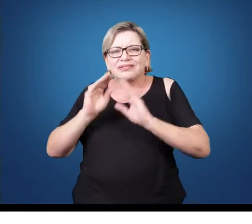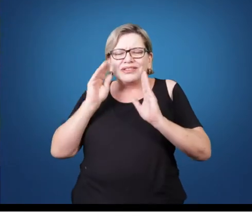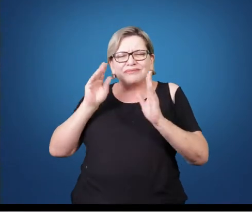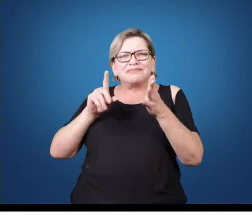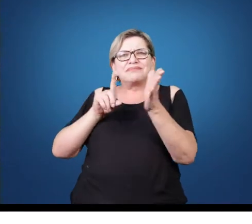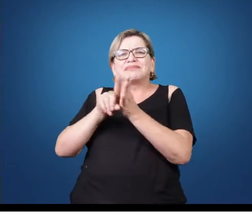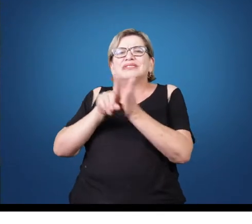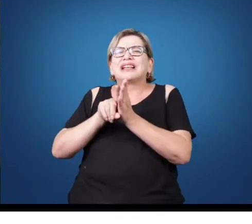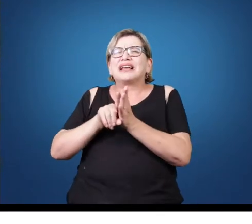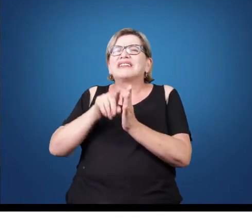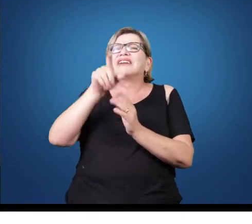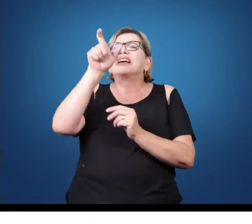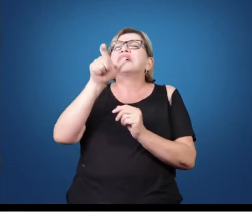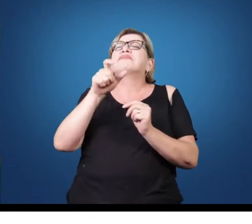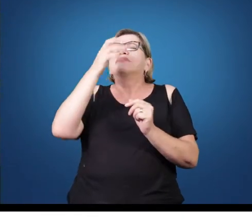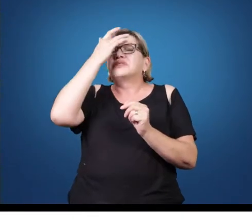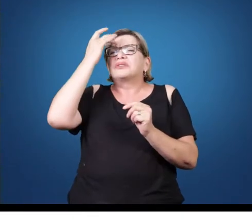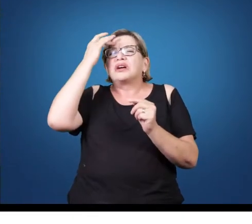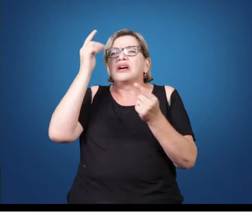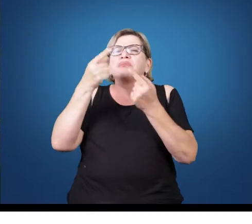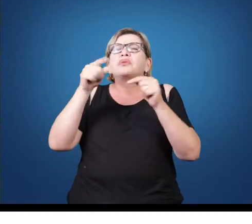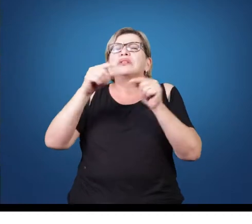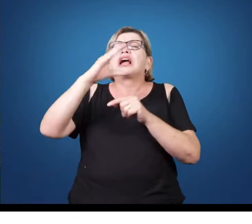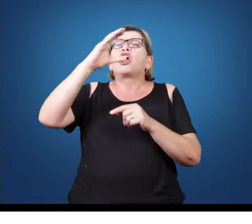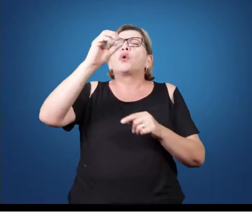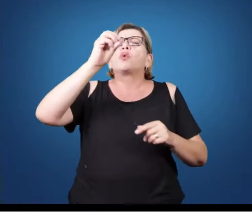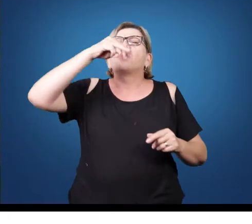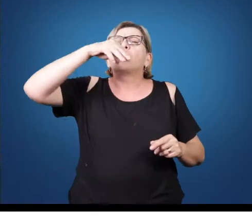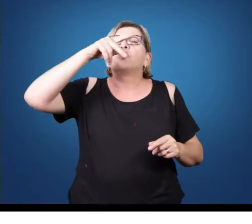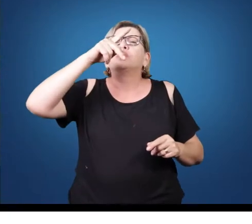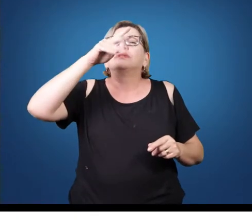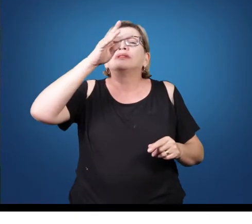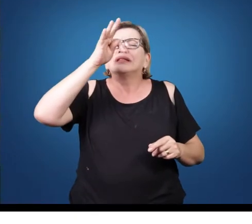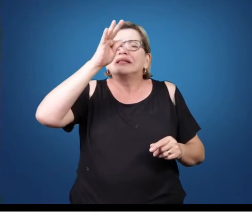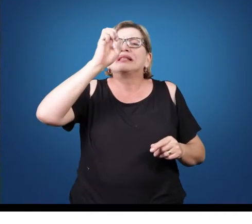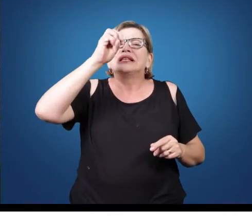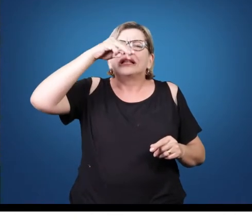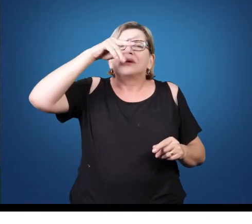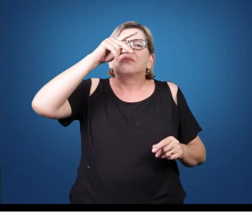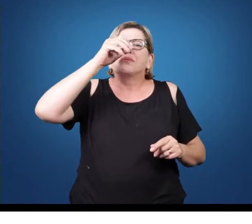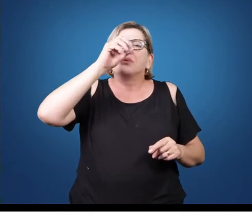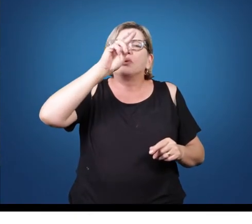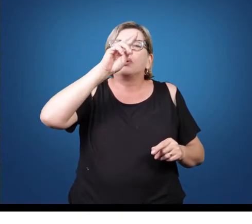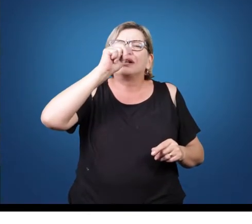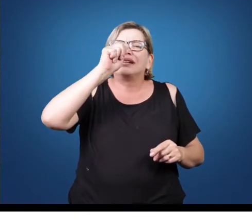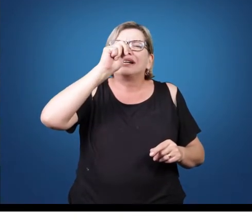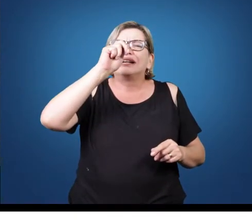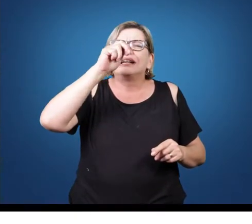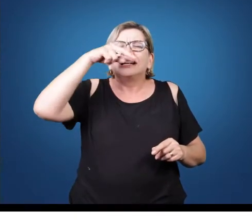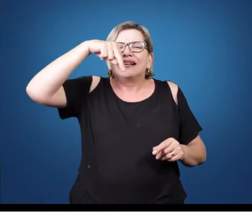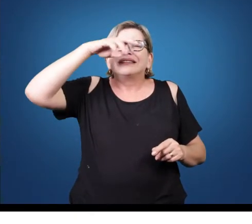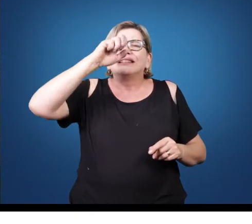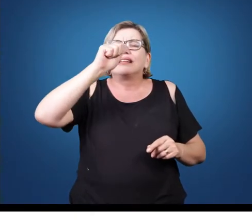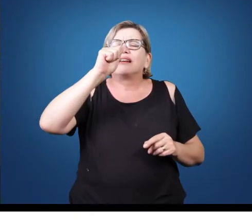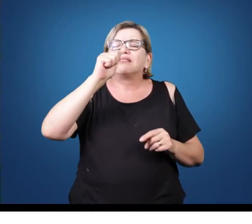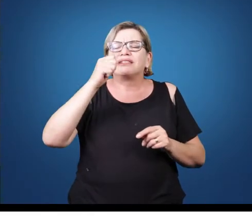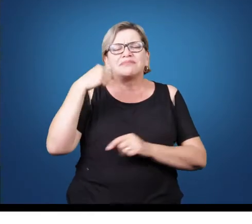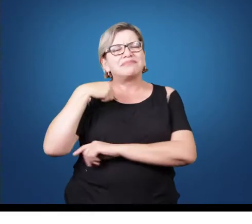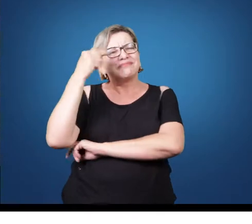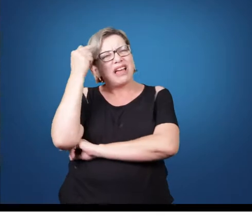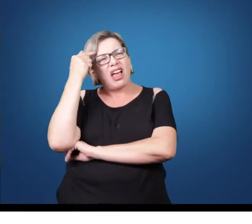que venha pensar que música contemporânea é o hip-hop, é o rock, sei lá, algum gênero popular